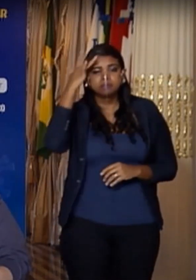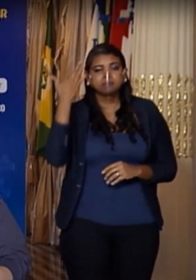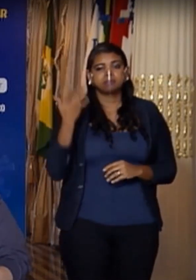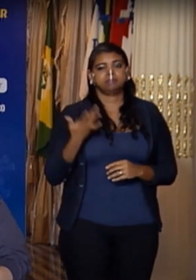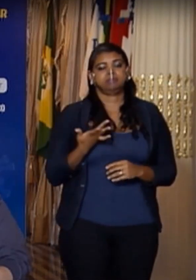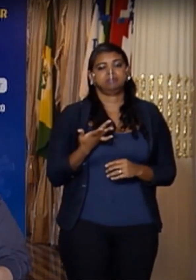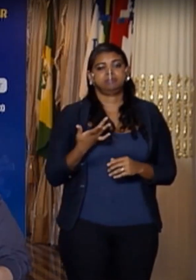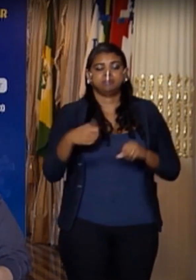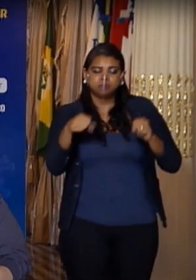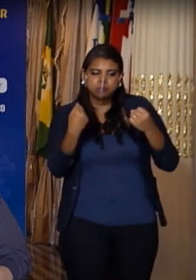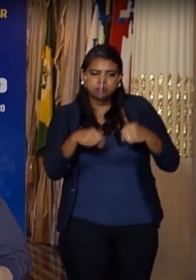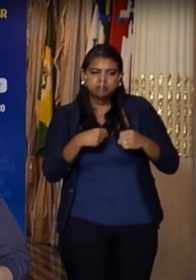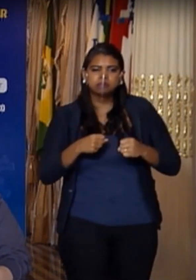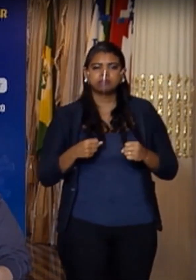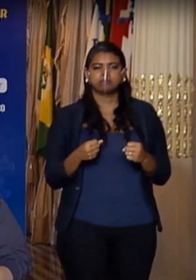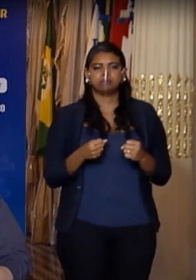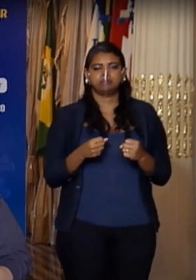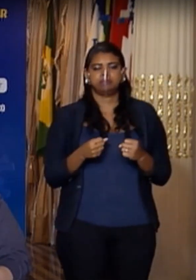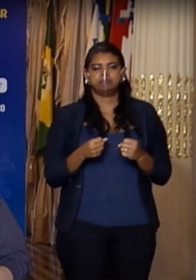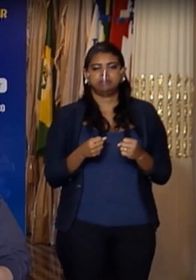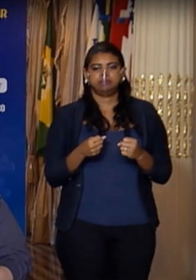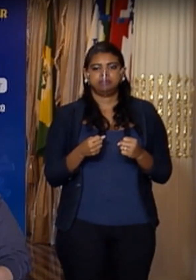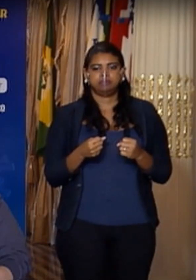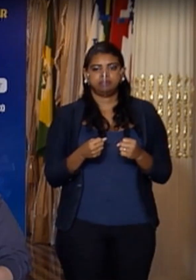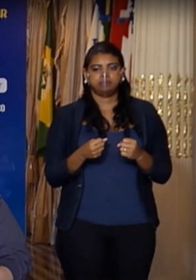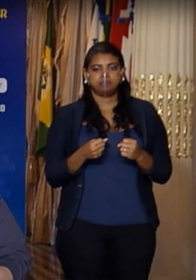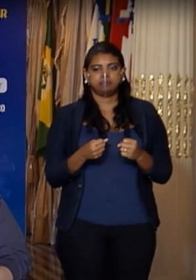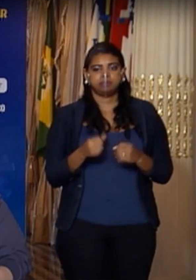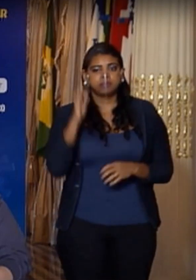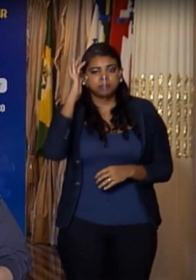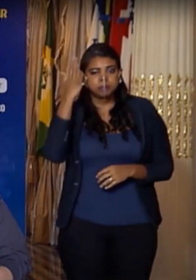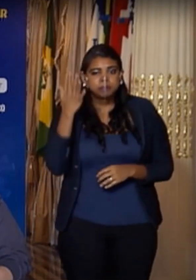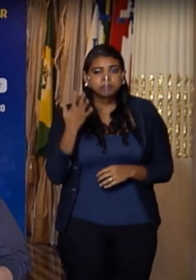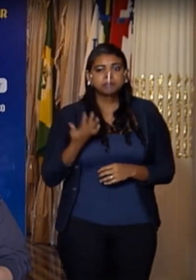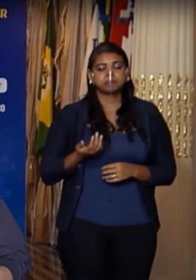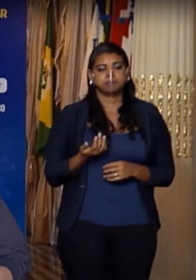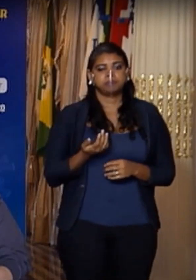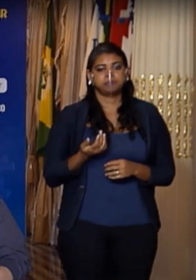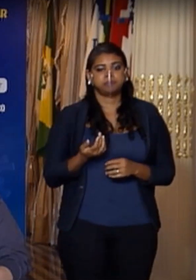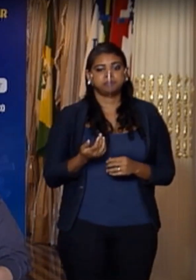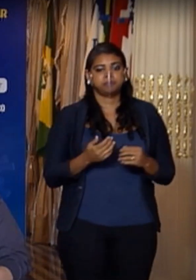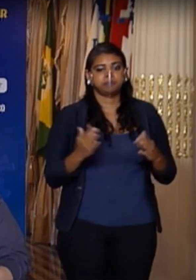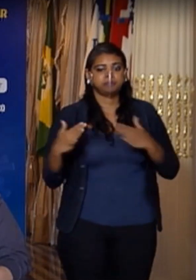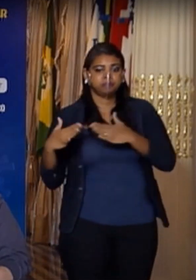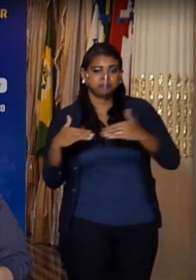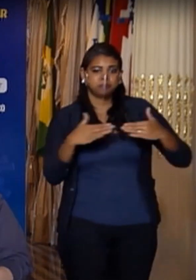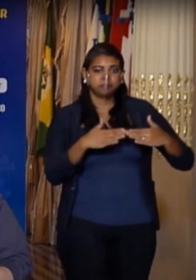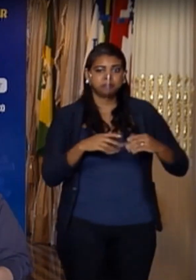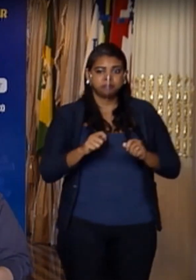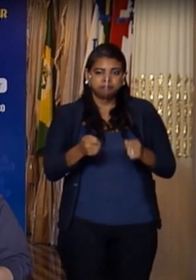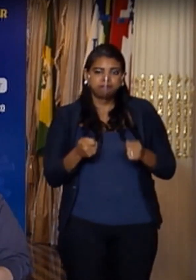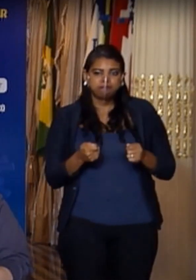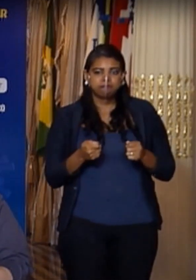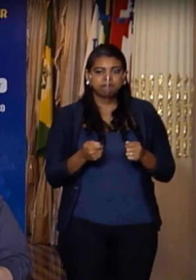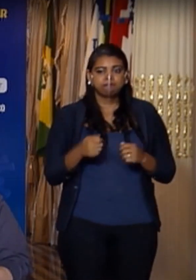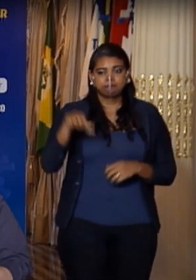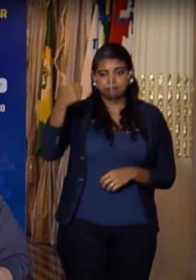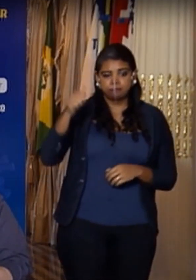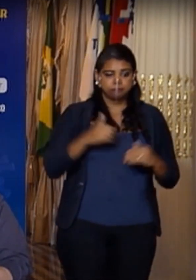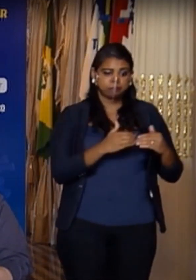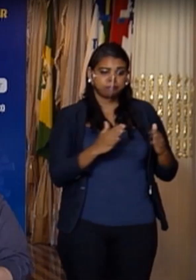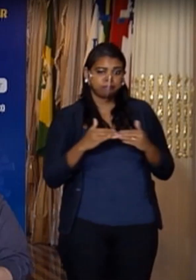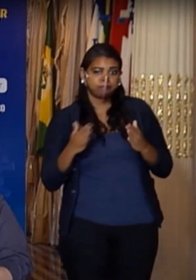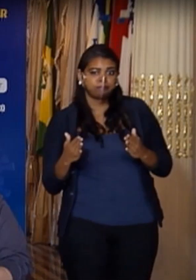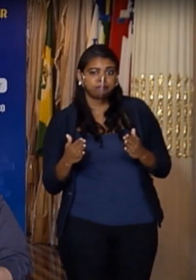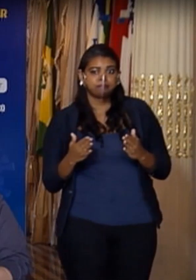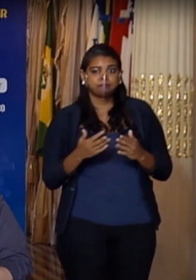essenciais para as decisões que teremos que tomar e também na reavaliação das aberturas